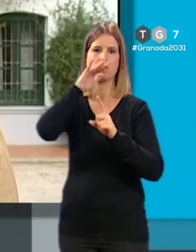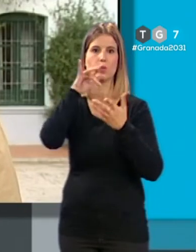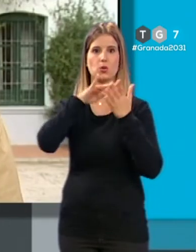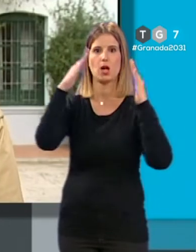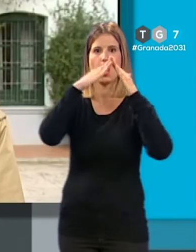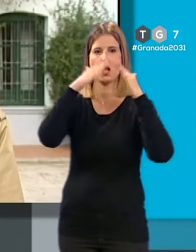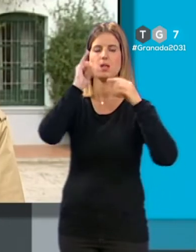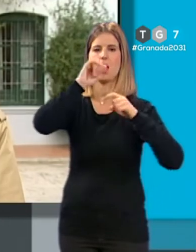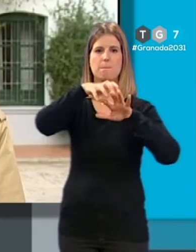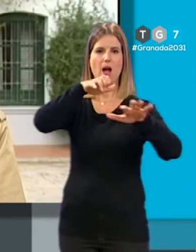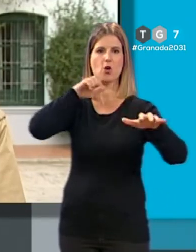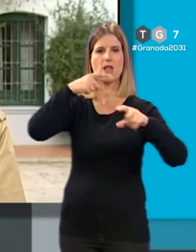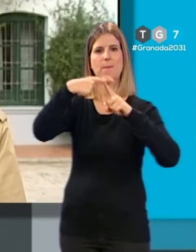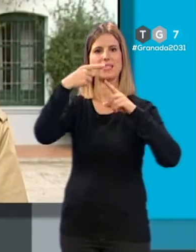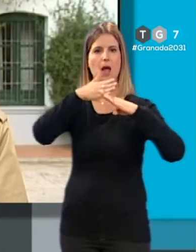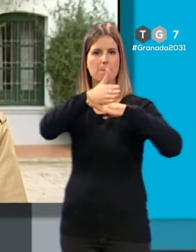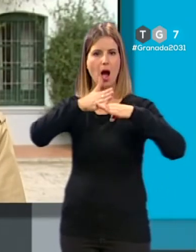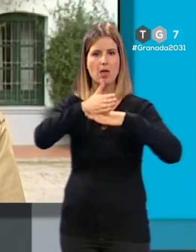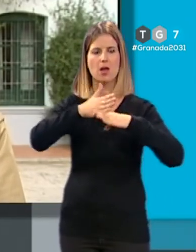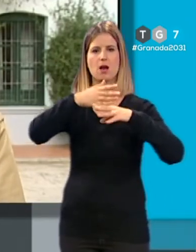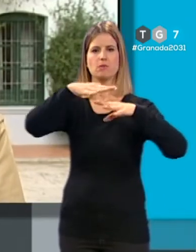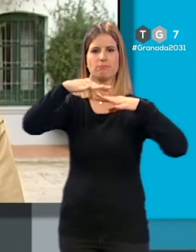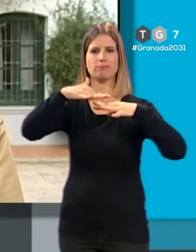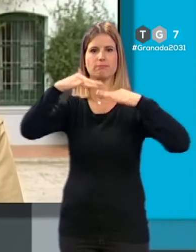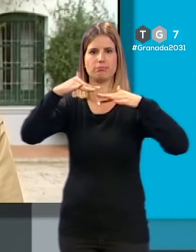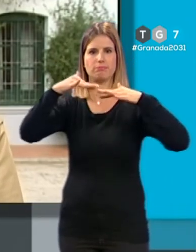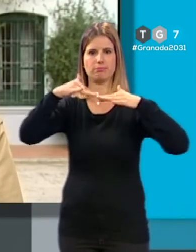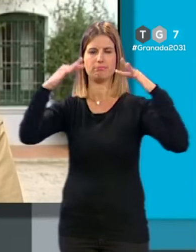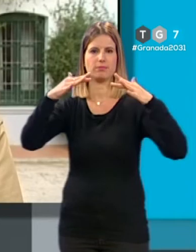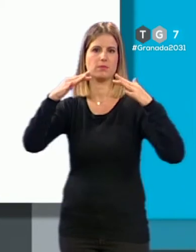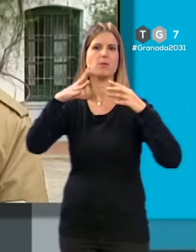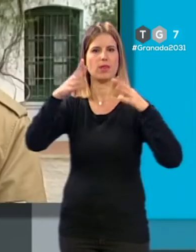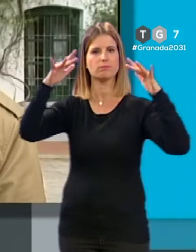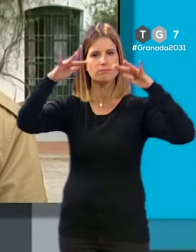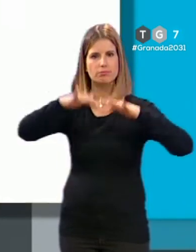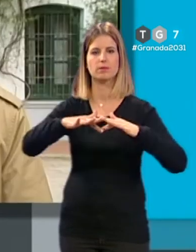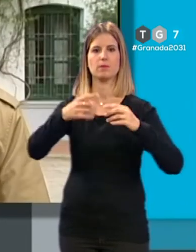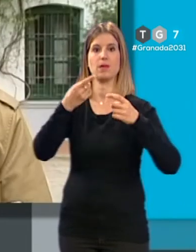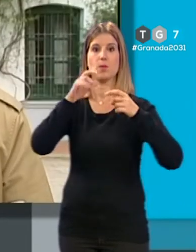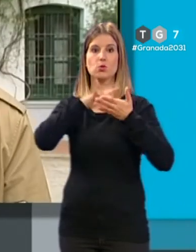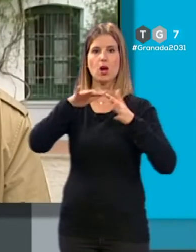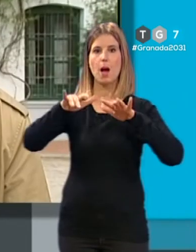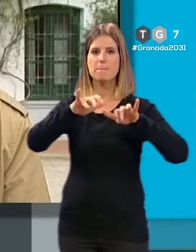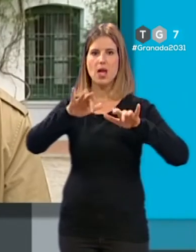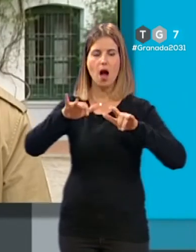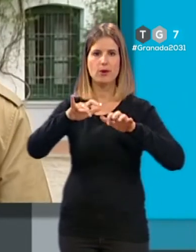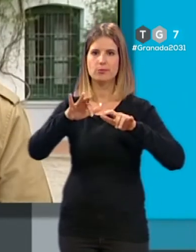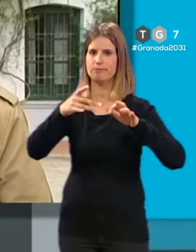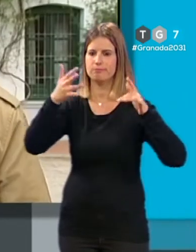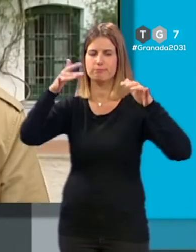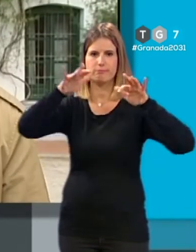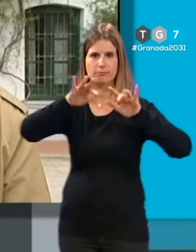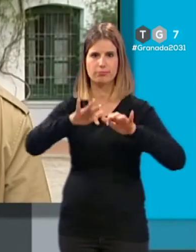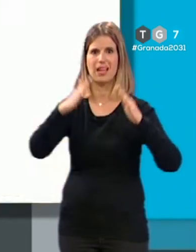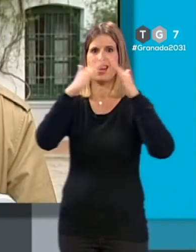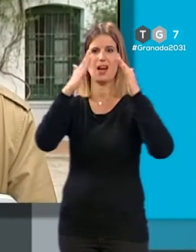abunda la madera, la hace crujir y reventar y estropearse a largo del tiempo. El piano se está combando, la casa